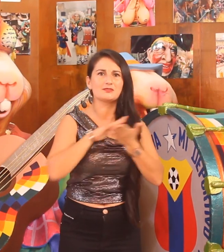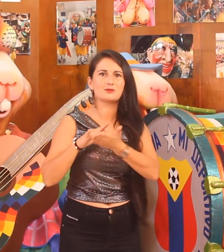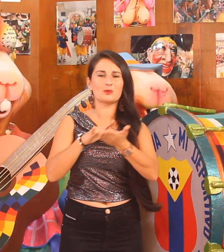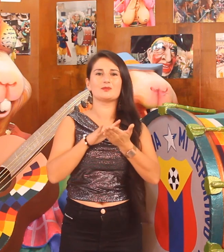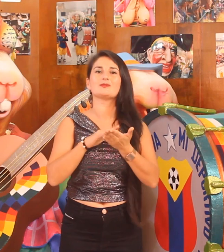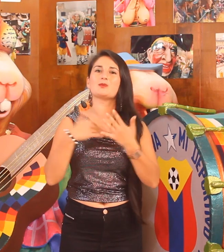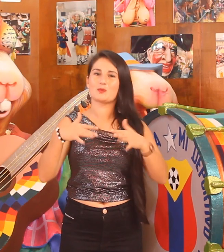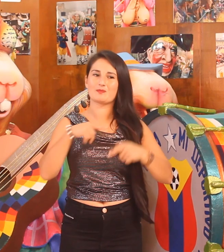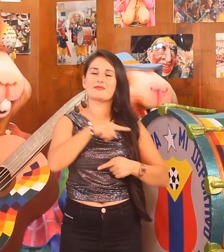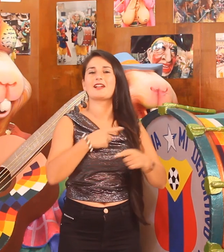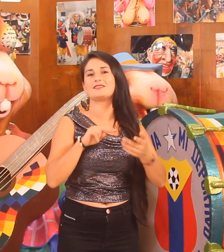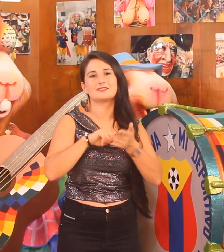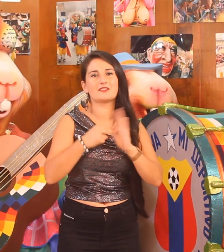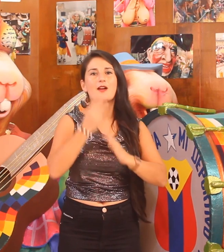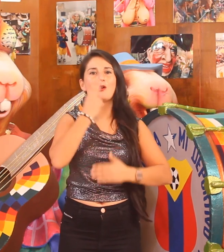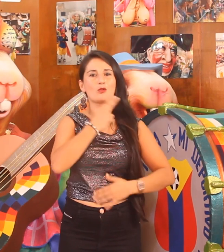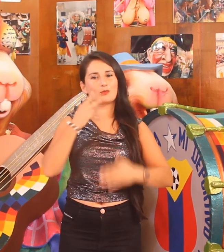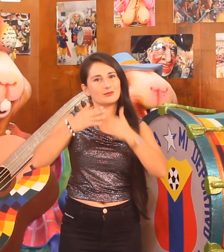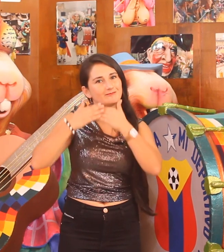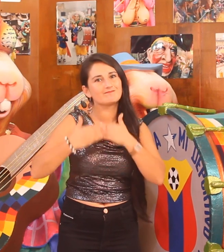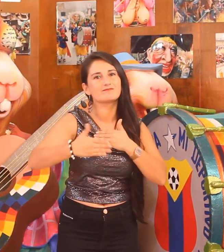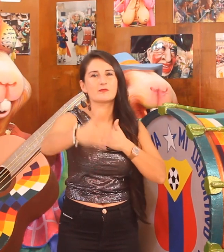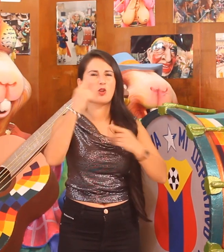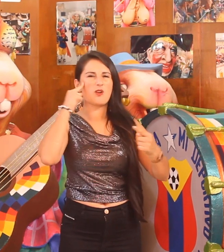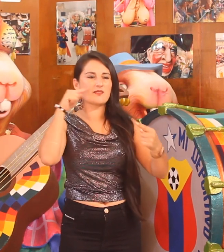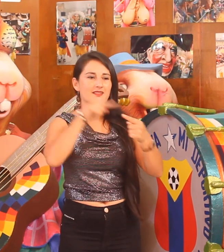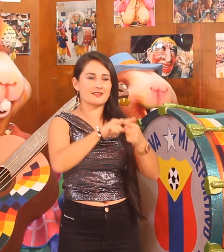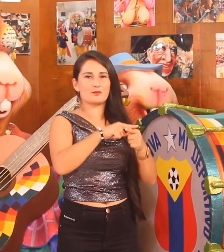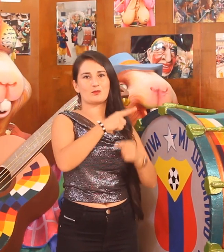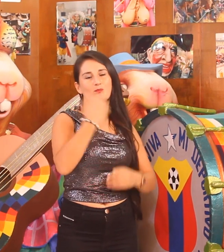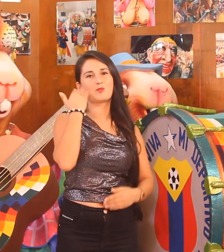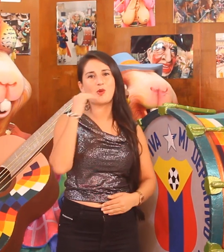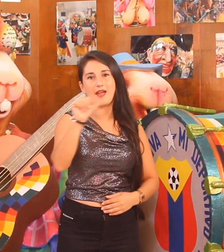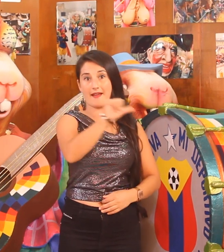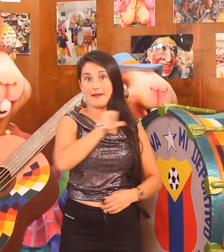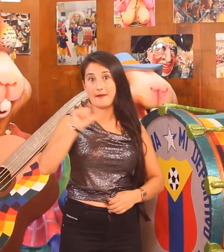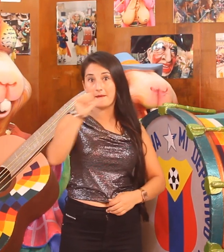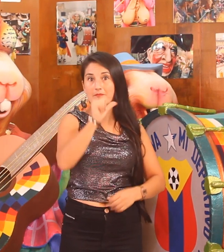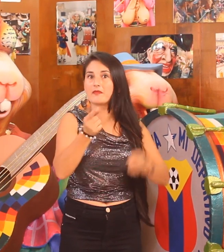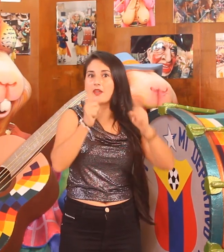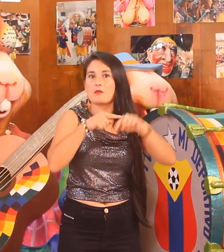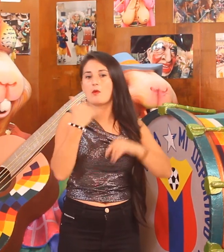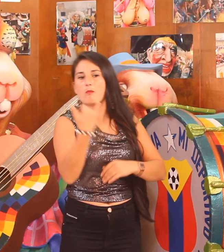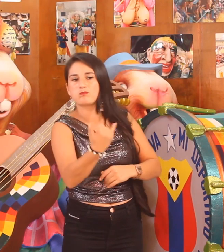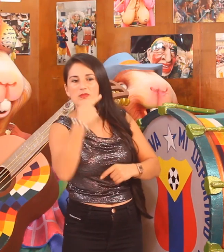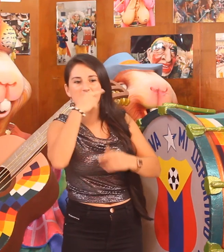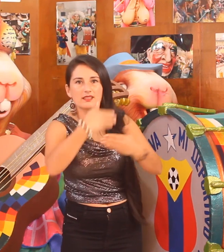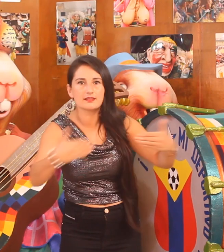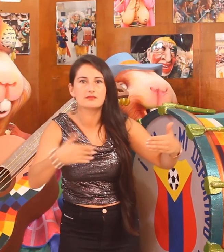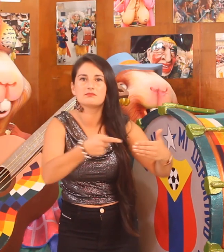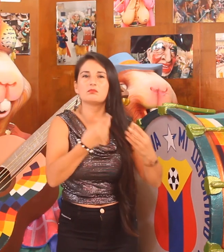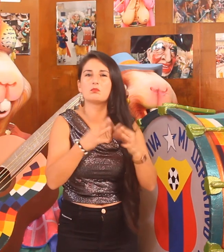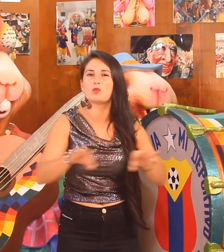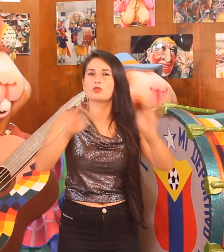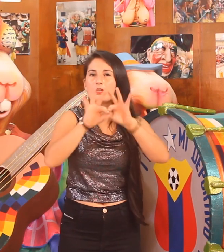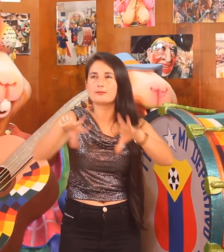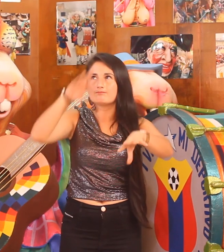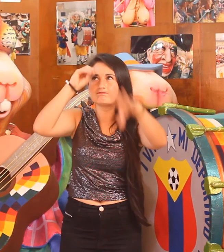voces, hacernos ver y participar como compromisos a los objetivos de las mujeres, y agregando acciones para que las niñas entiendan la